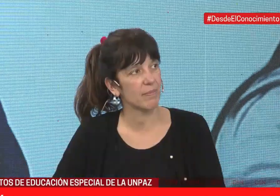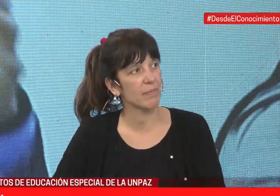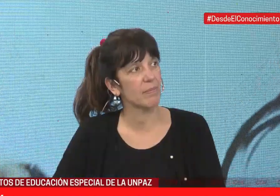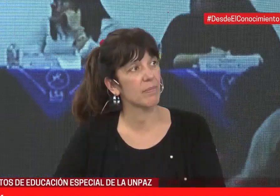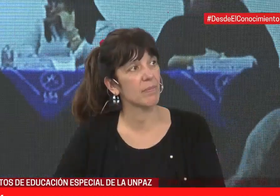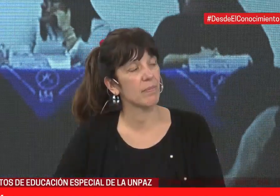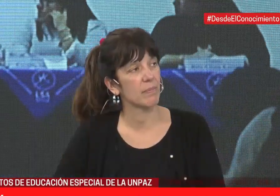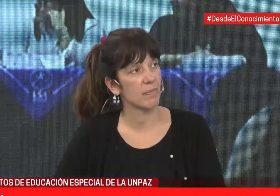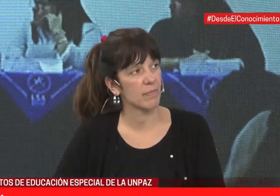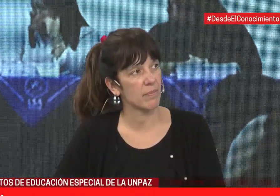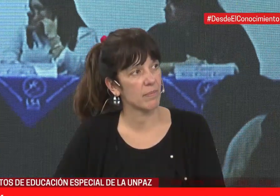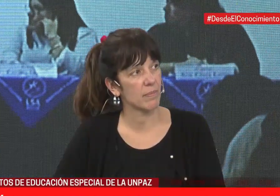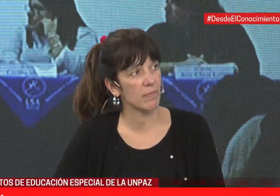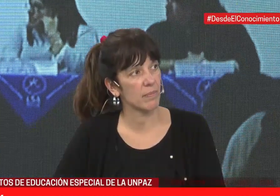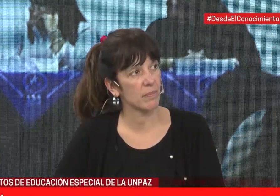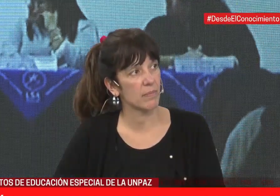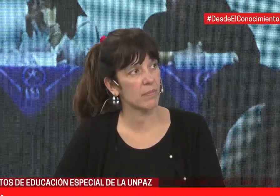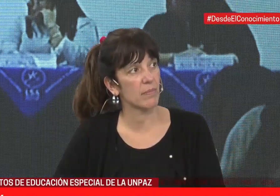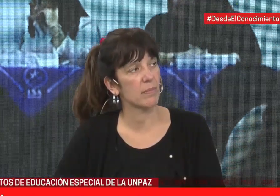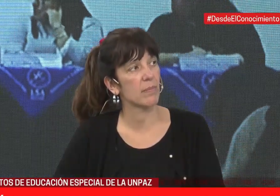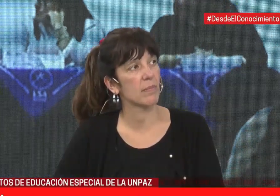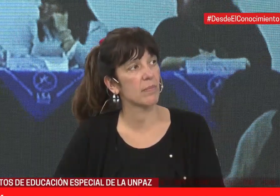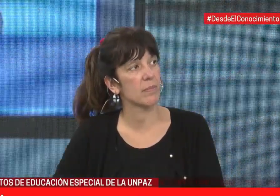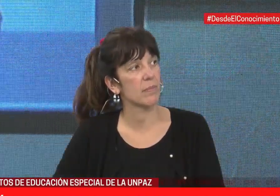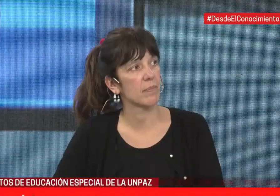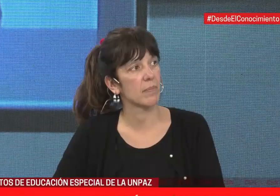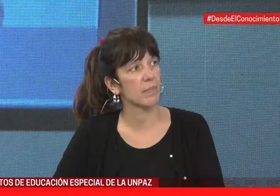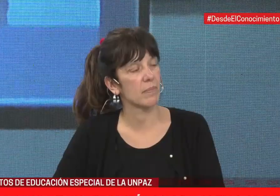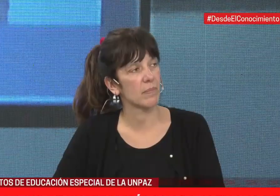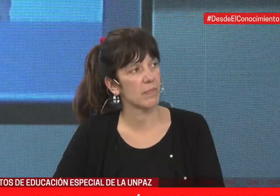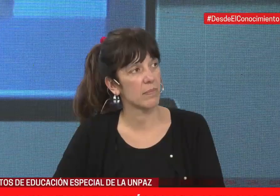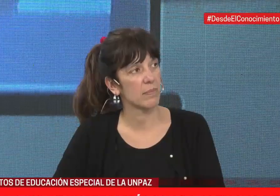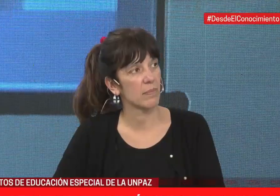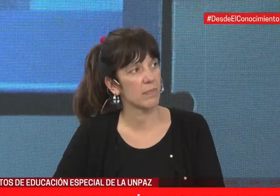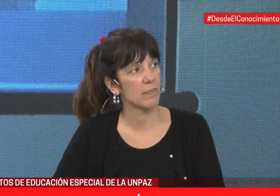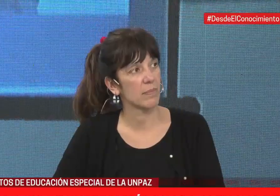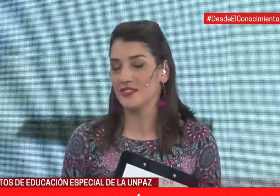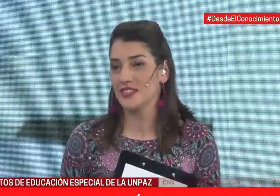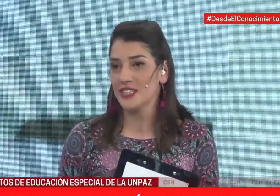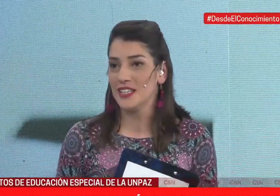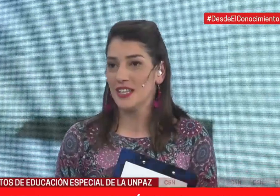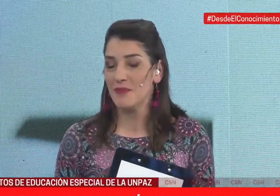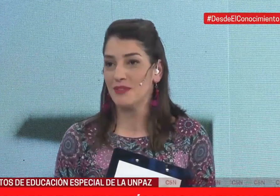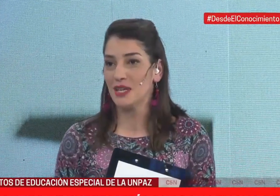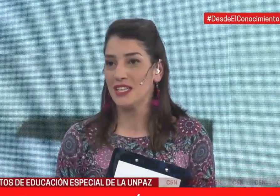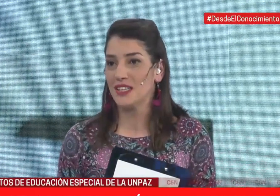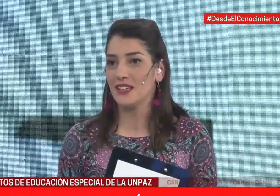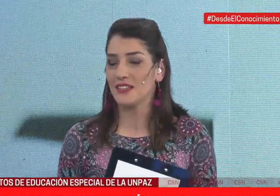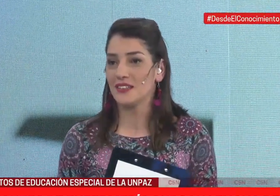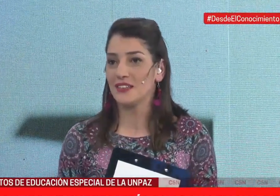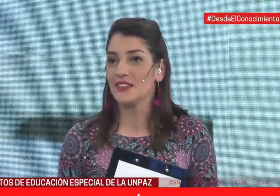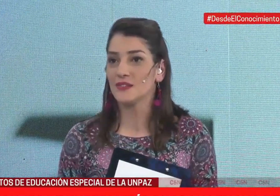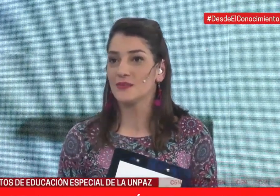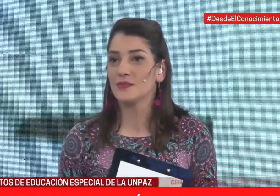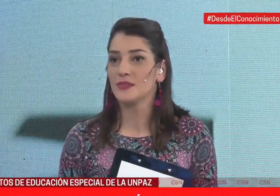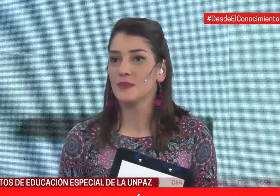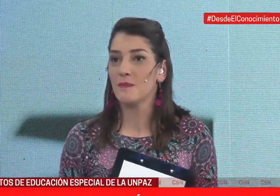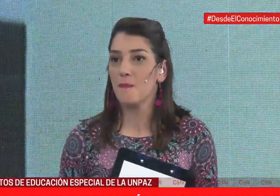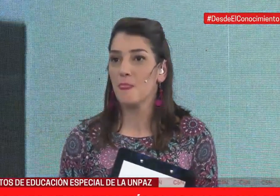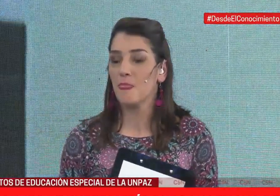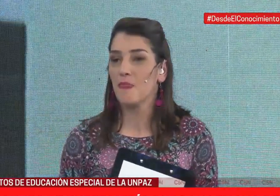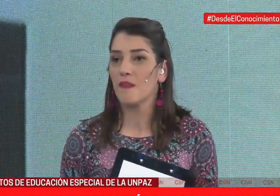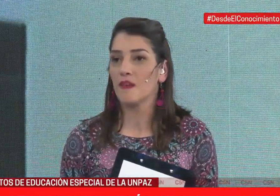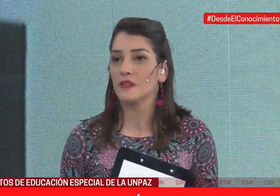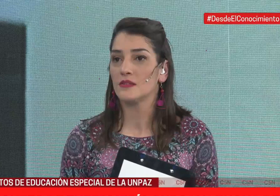contarnos cómo fue esto, que es reciente, pero debe haber sido también bastante... Sí, tenemos,